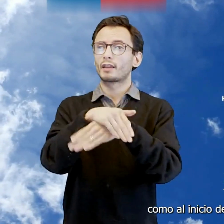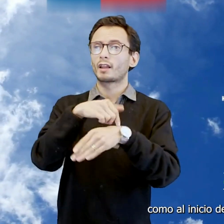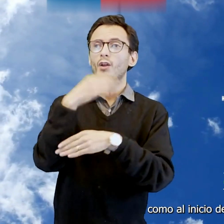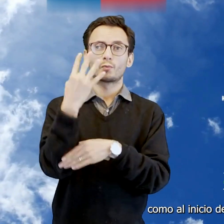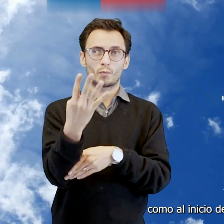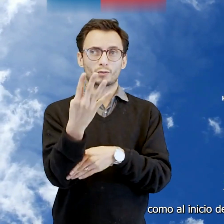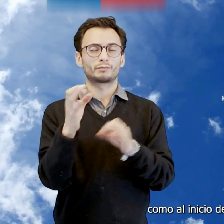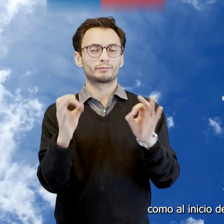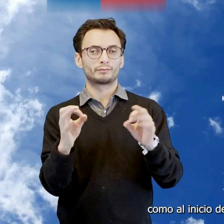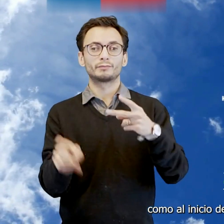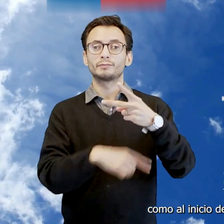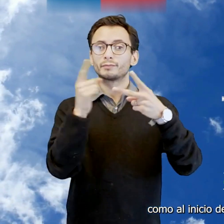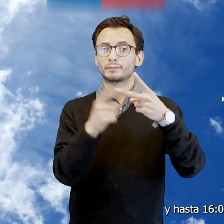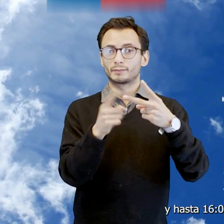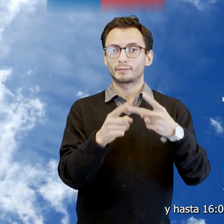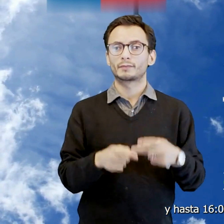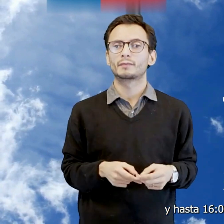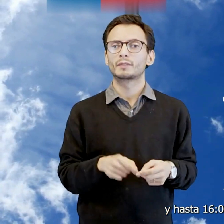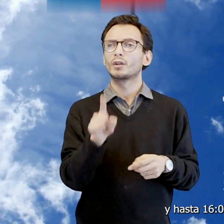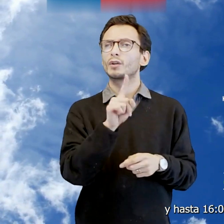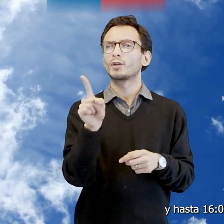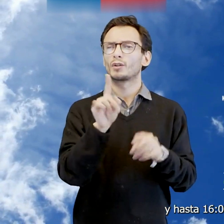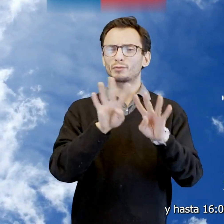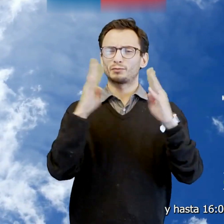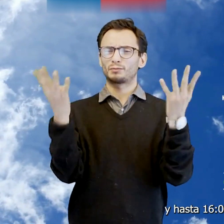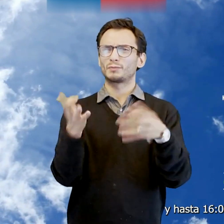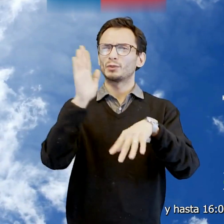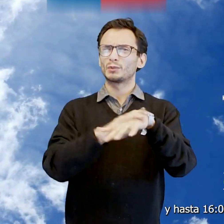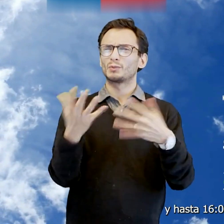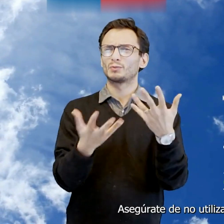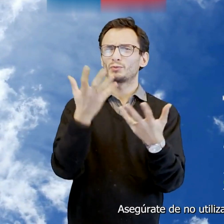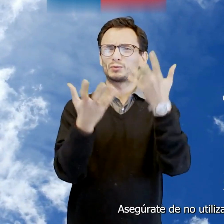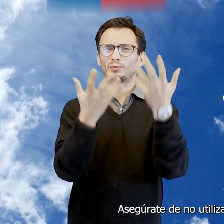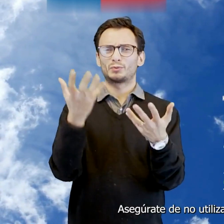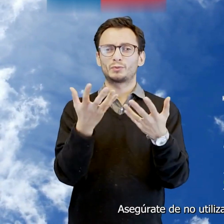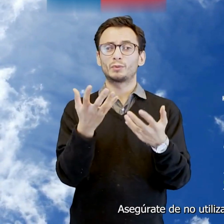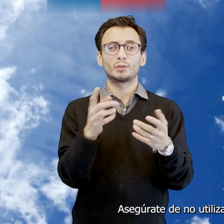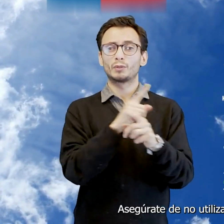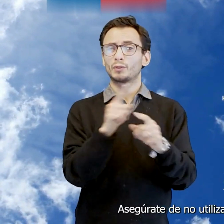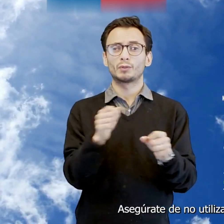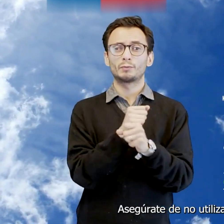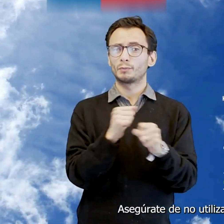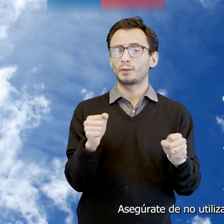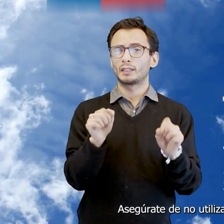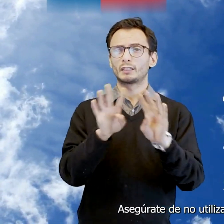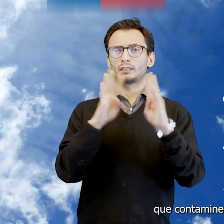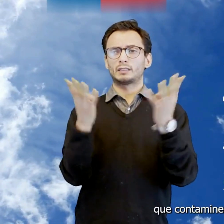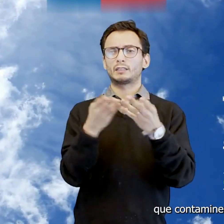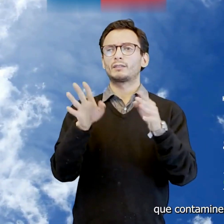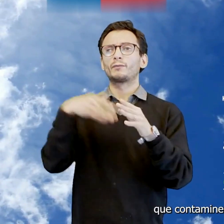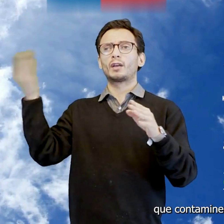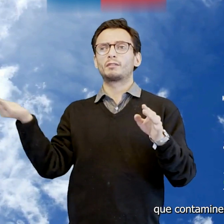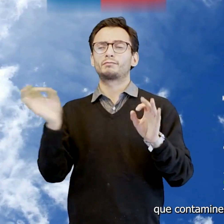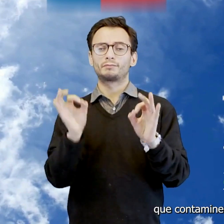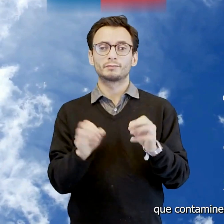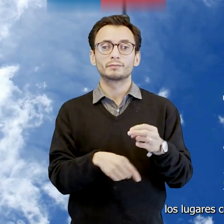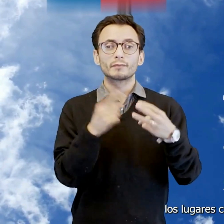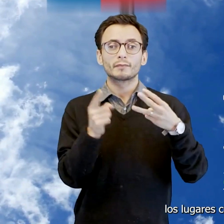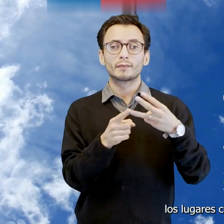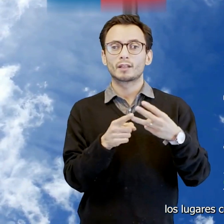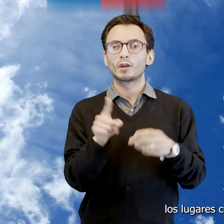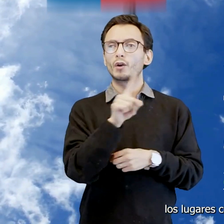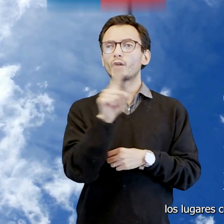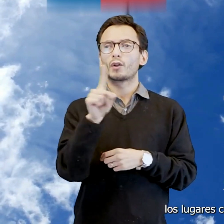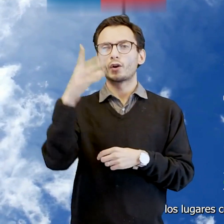contaminación, como al inicio de la mañana y hasta las 16 horas. Asegúrate de no utilizar fuentes de calor que contaminen